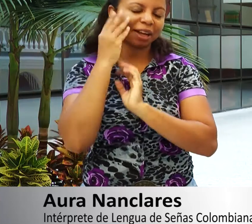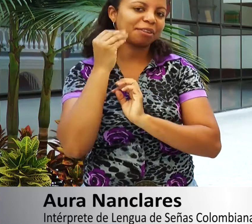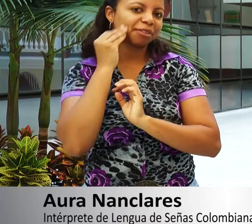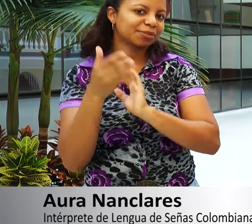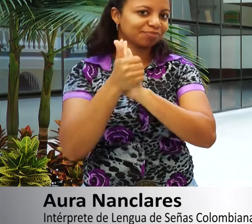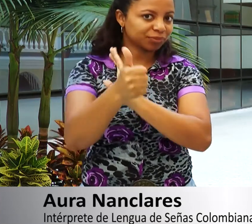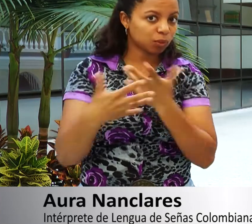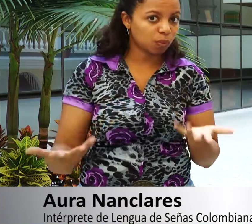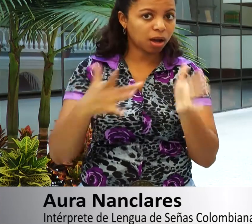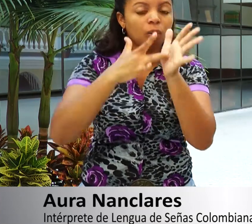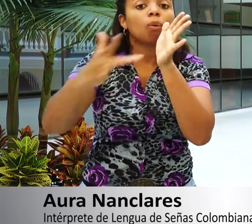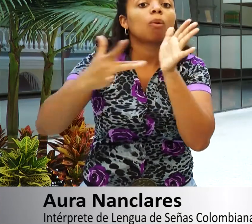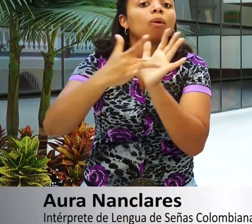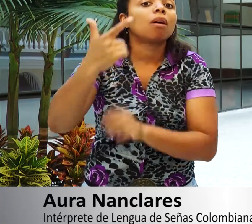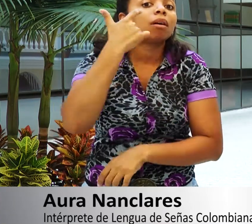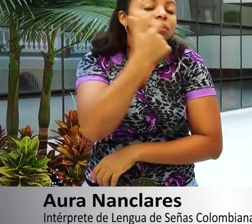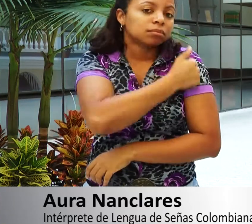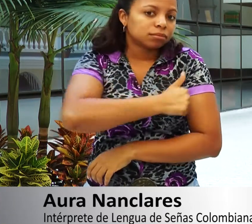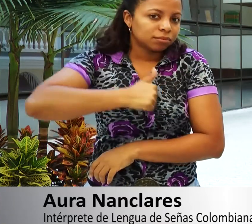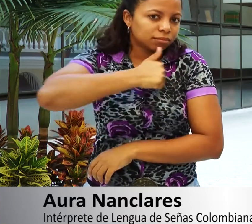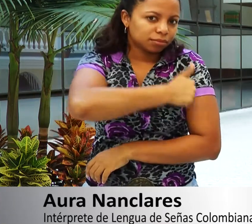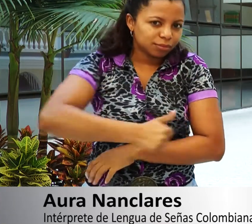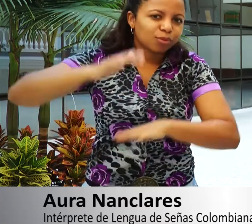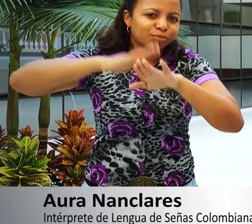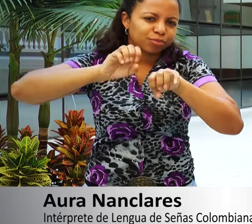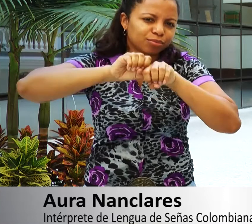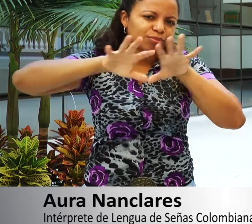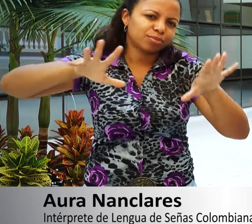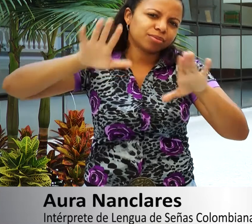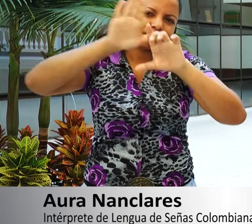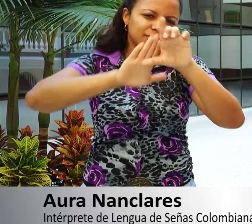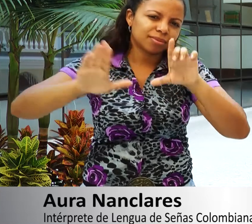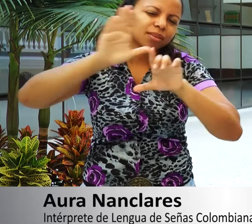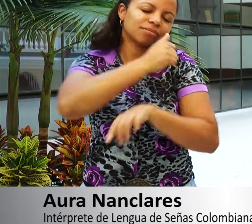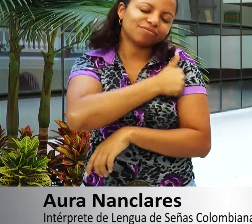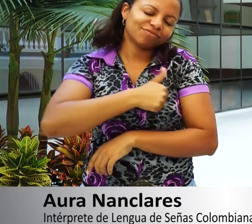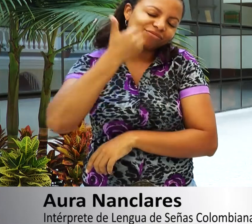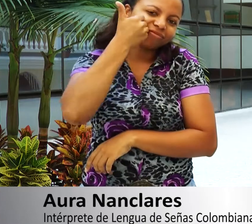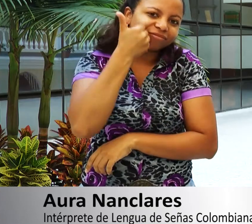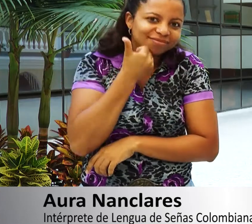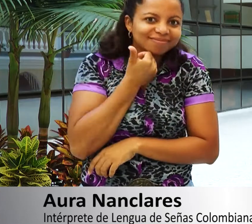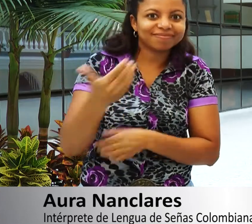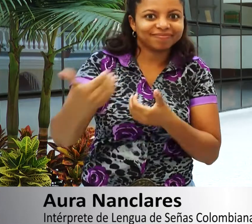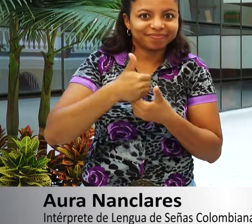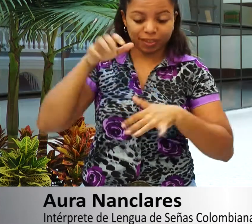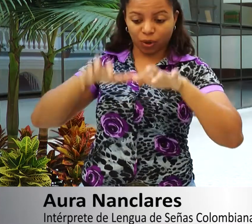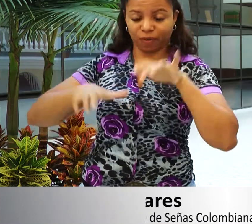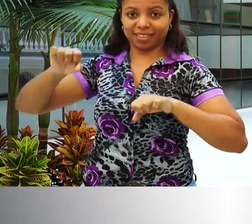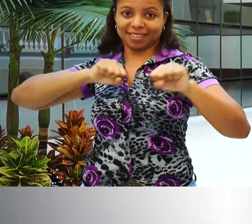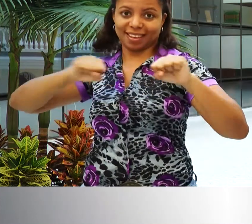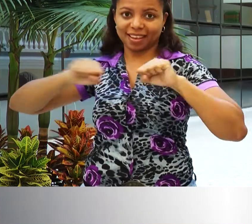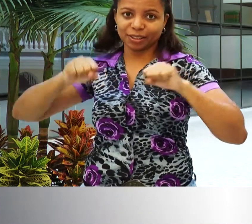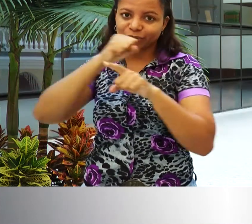La convocatoria es urgente, por eso les estamos enviando este video, para que por favor, nos hagan llegar a la Oficina